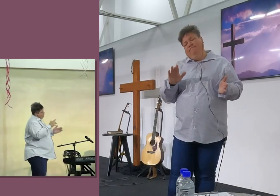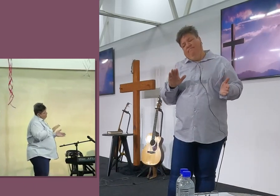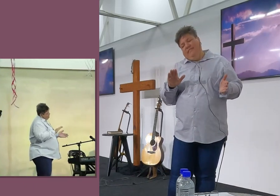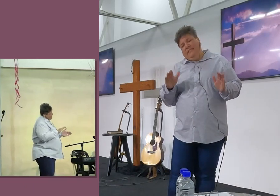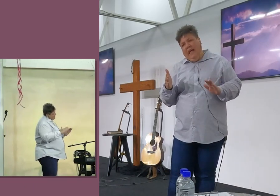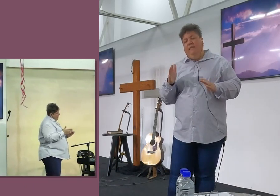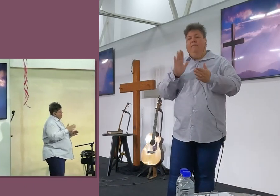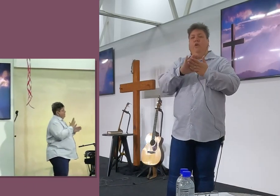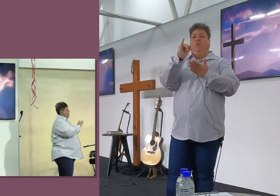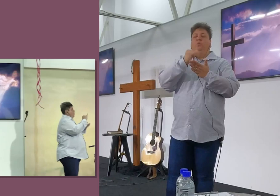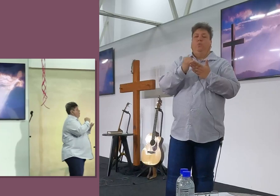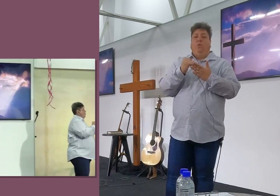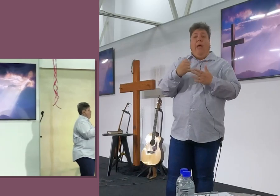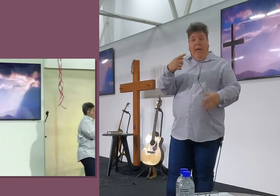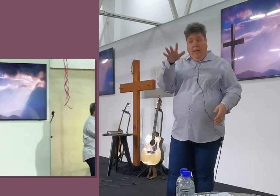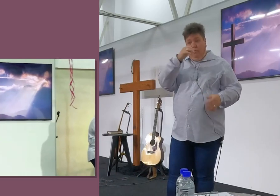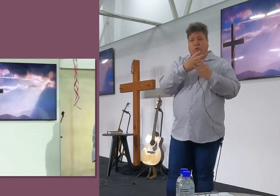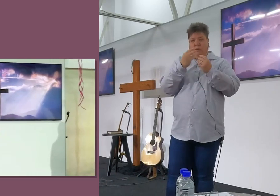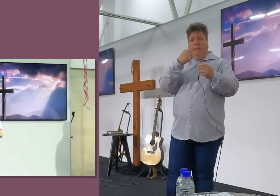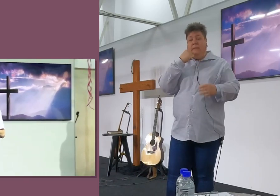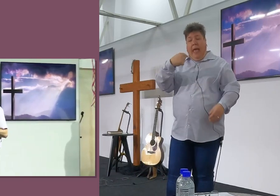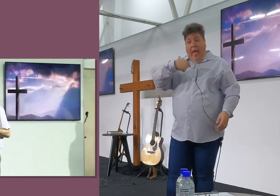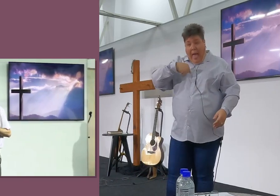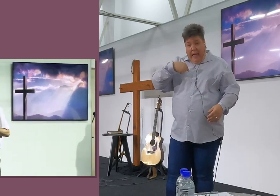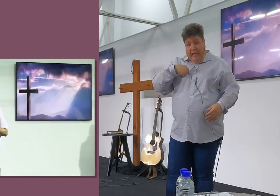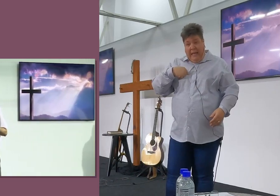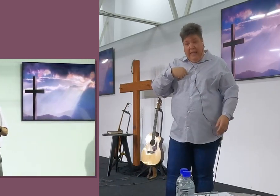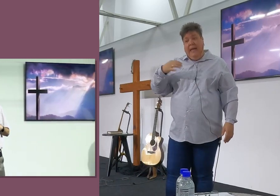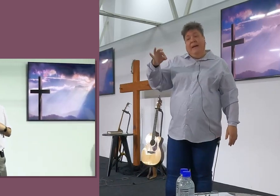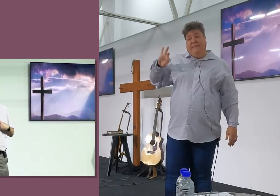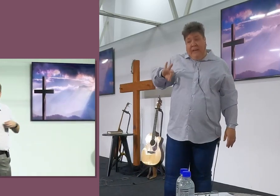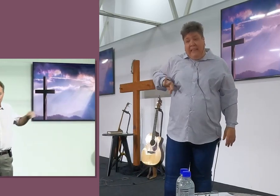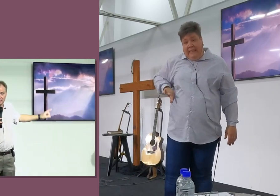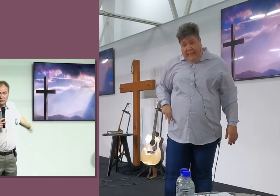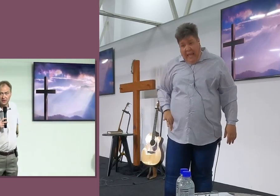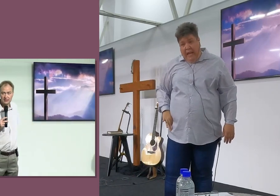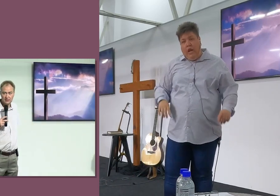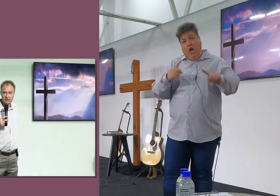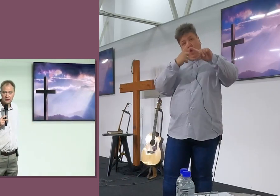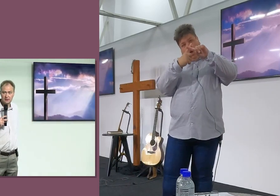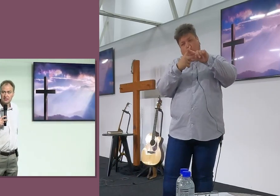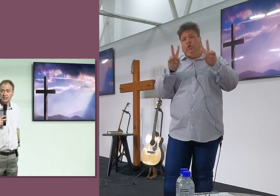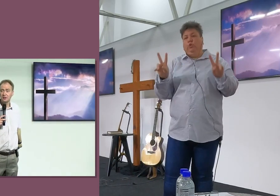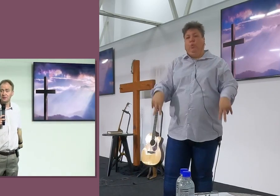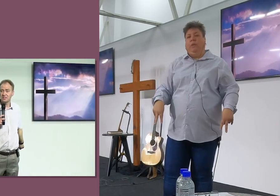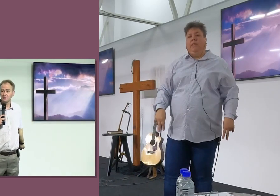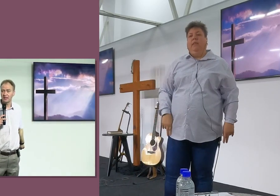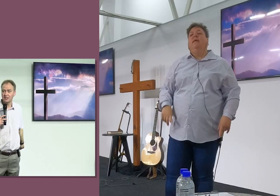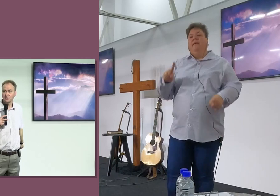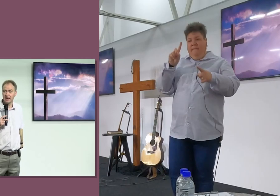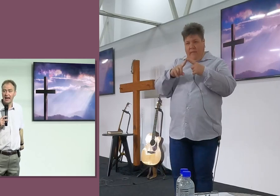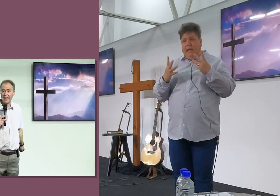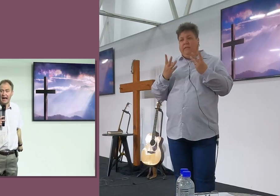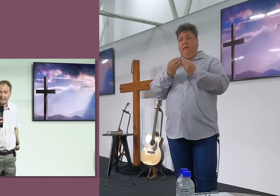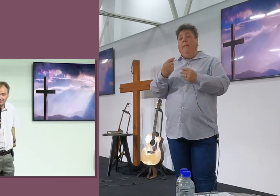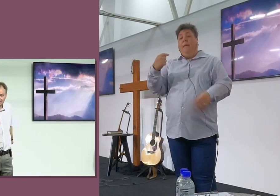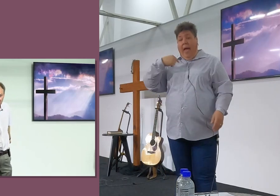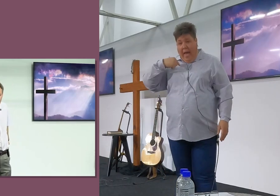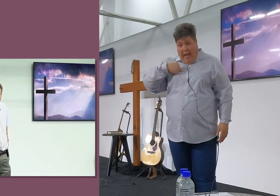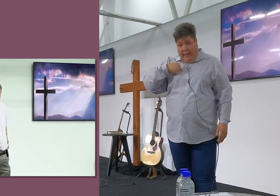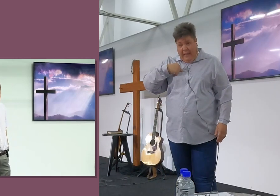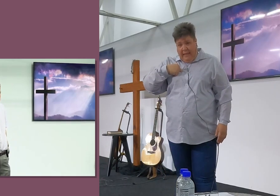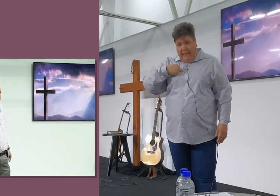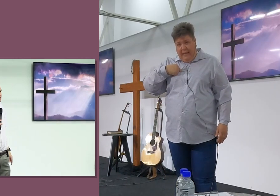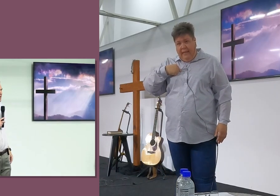Voor ons zonde, Sê ge ge samt my, Ek, Verdien, Die kruis dood, Sê ge ge wees samt my, 1, 2, 3, Ek,